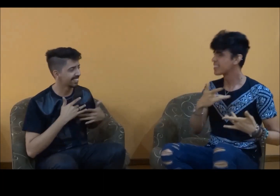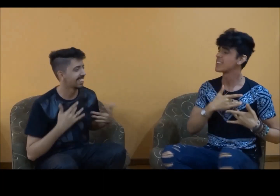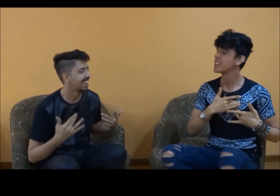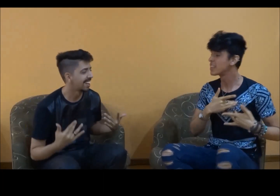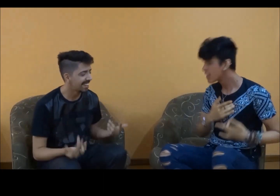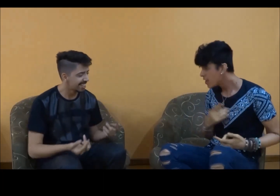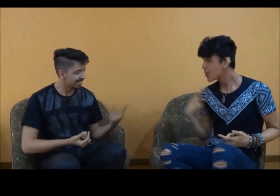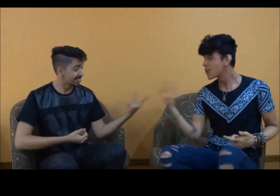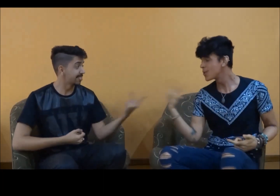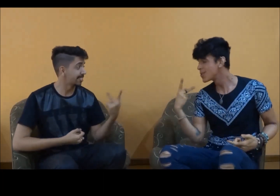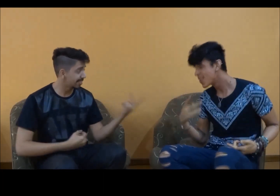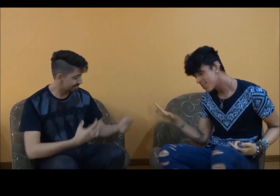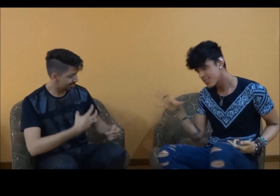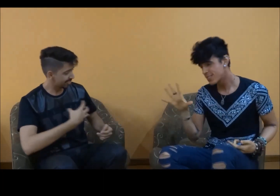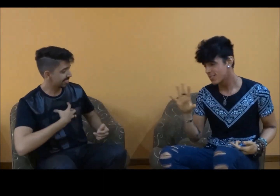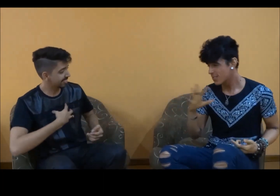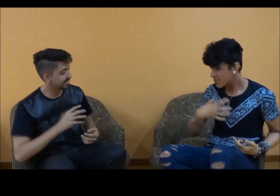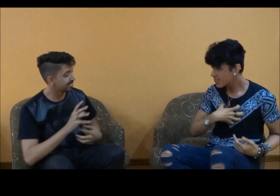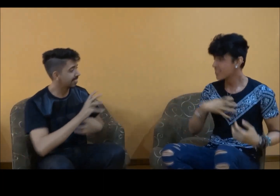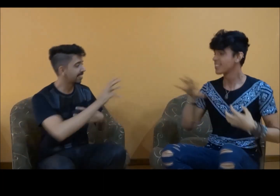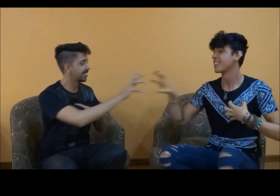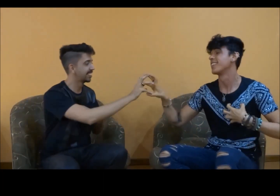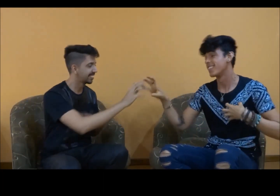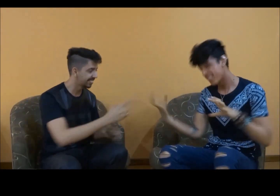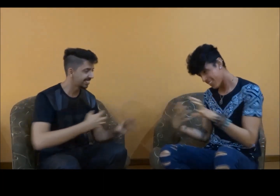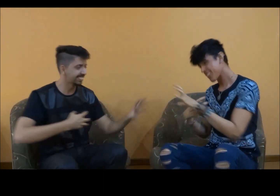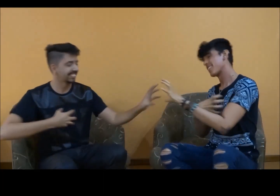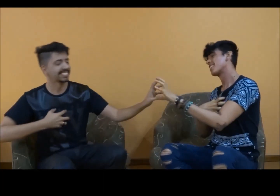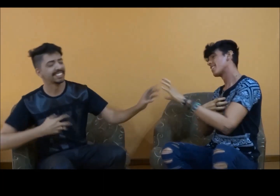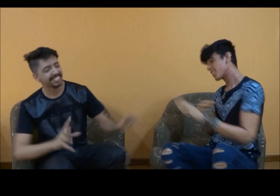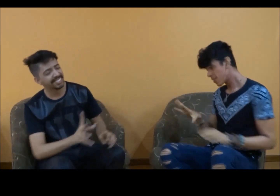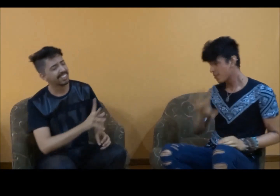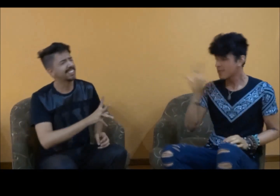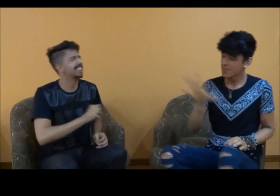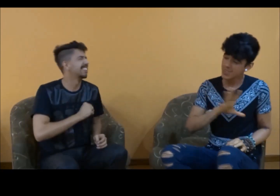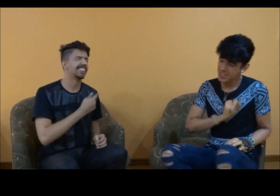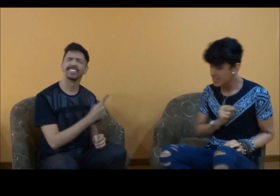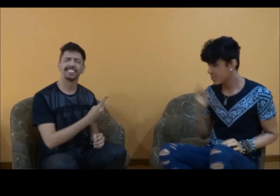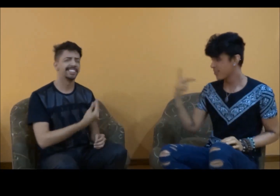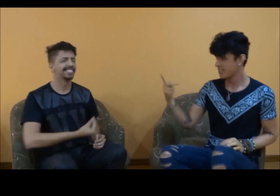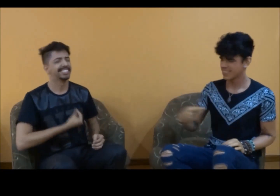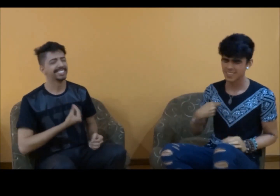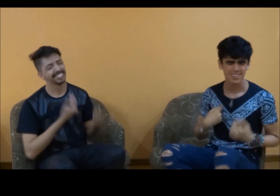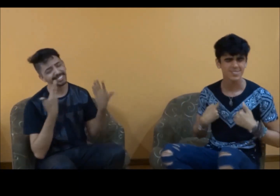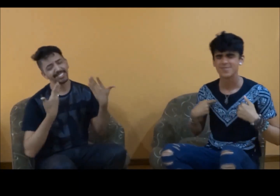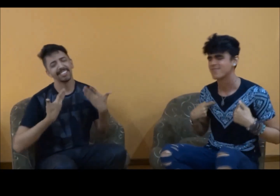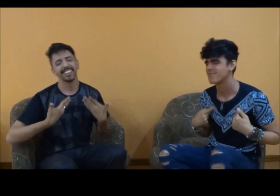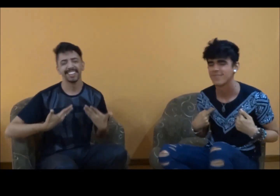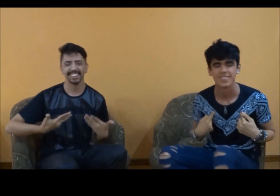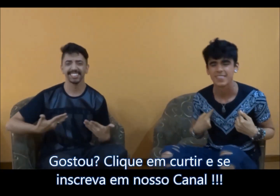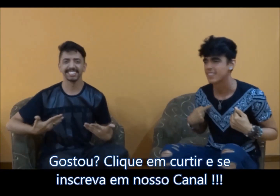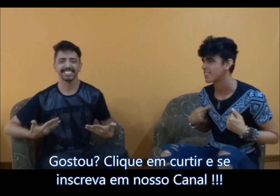O nosso santo bateu O amor da sua vida sou eu